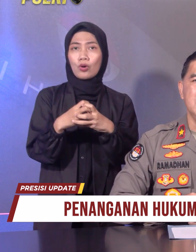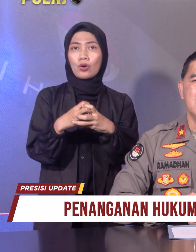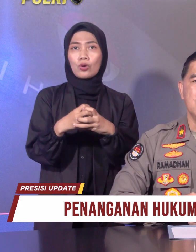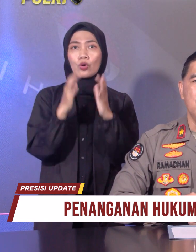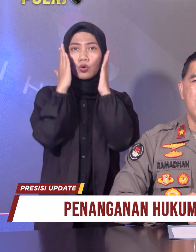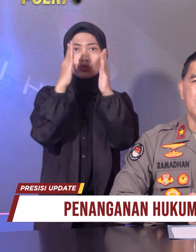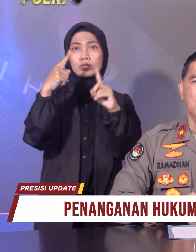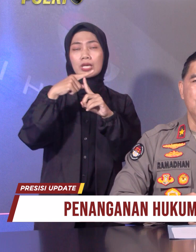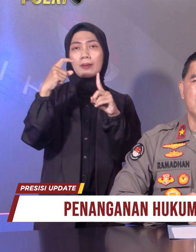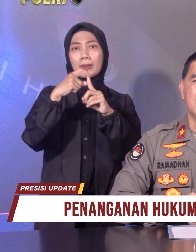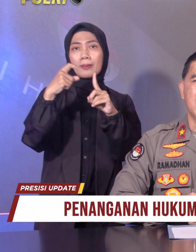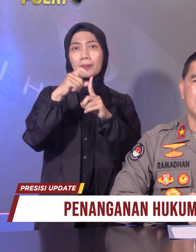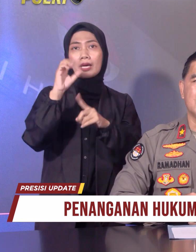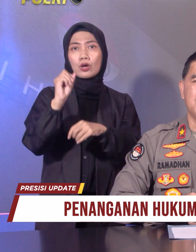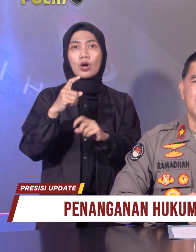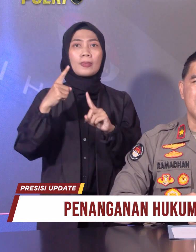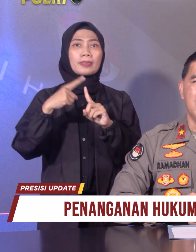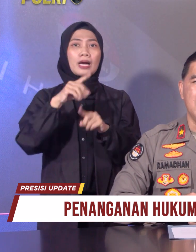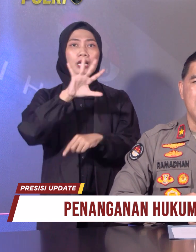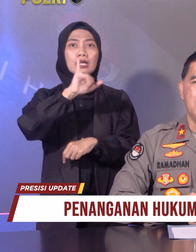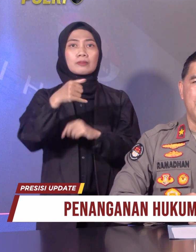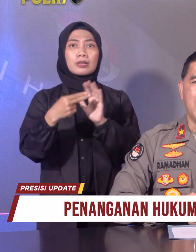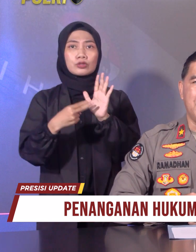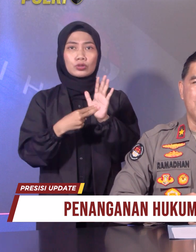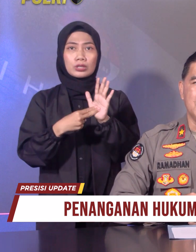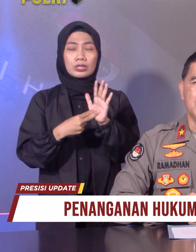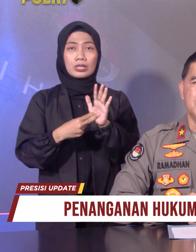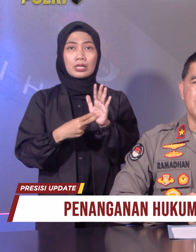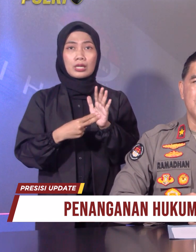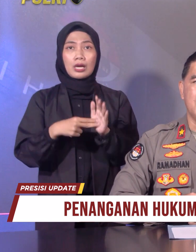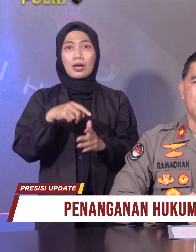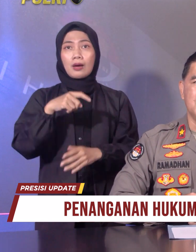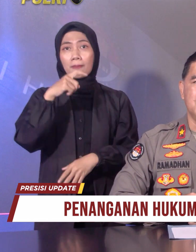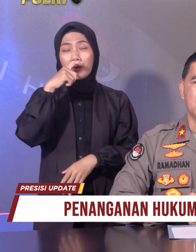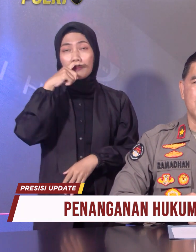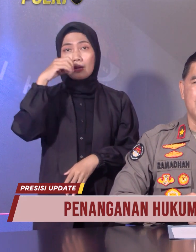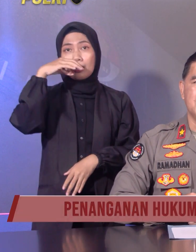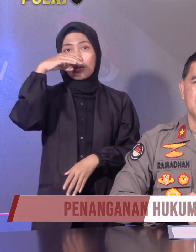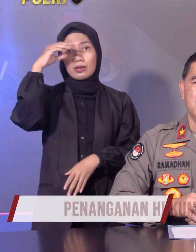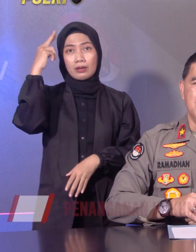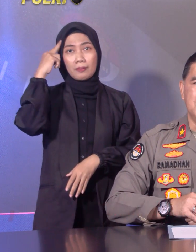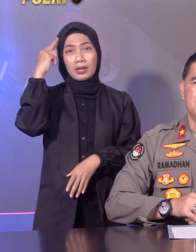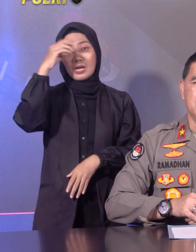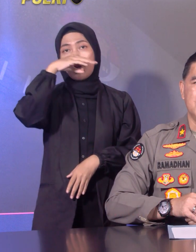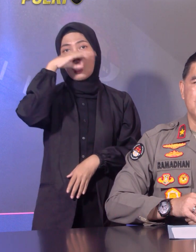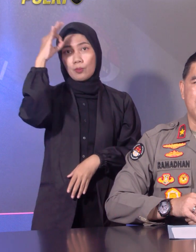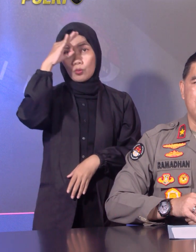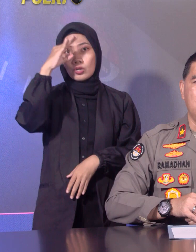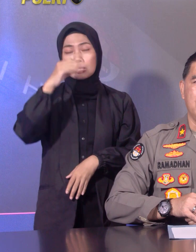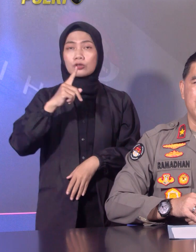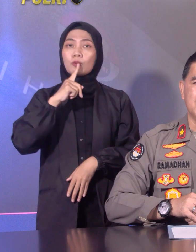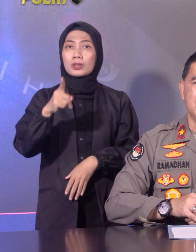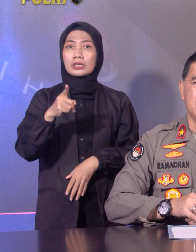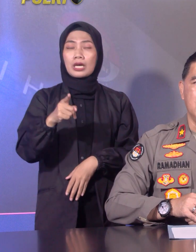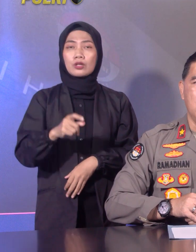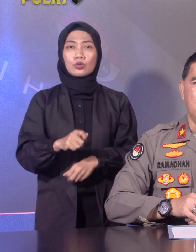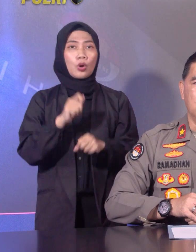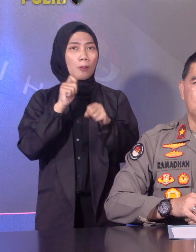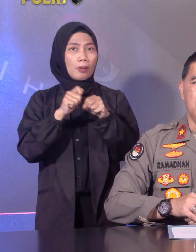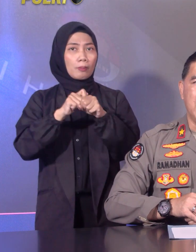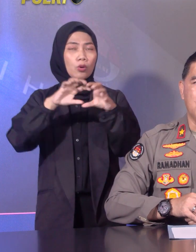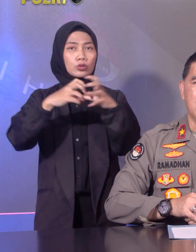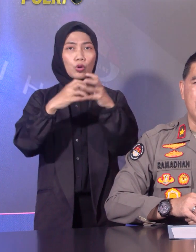Juni 2023 atas perintah Bapak Kapolri, Jenderal Polisi Dr. Andes Listio Sigit Prabowo MSI